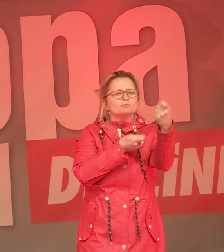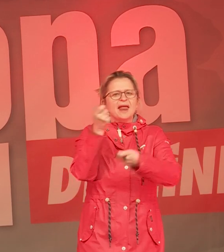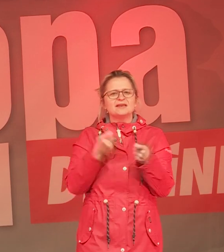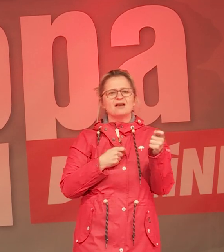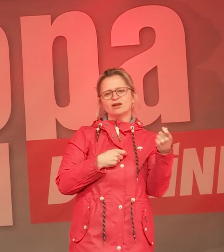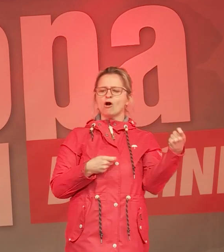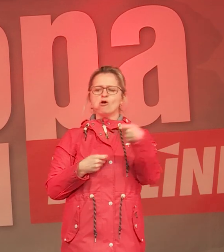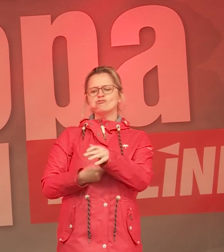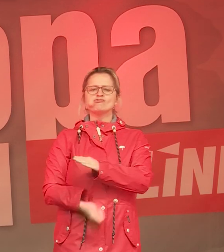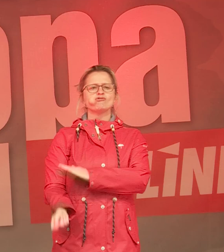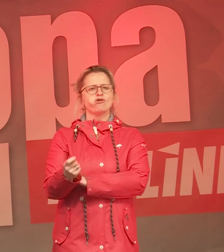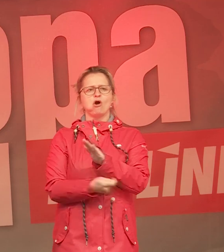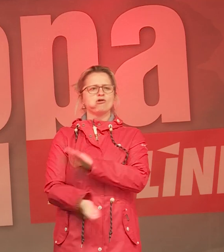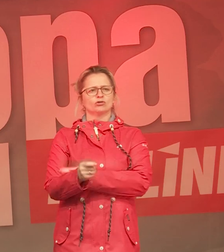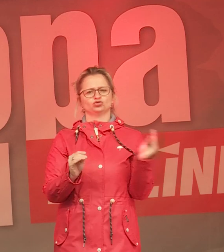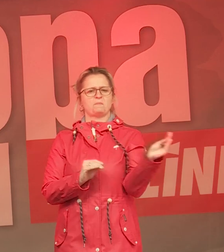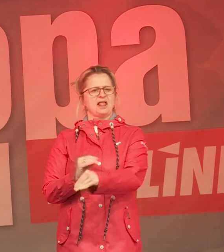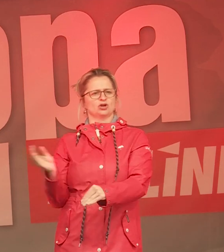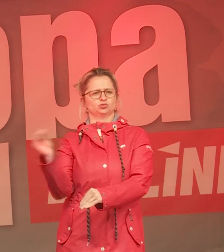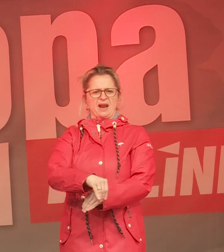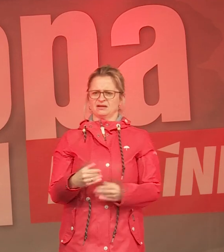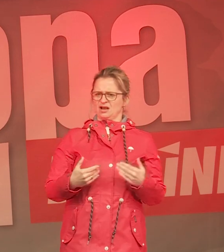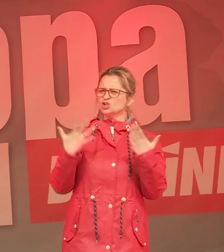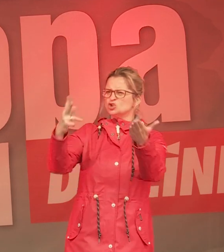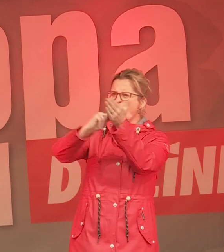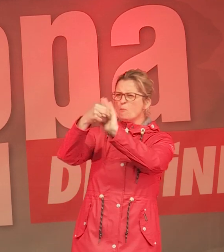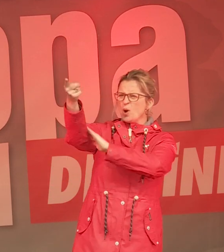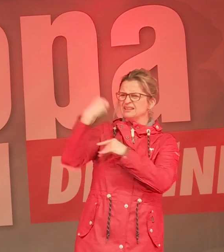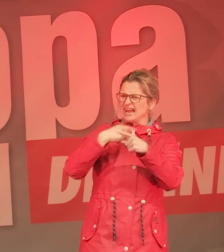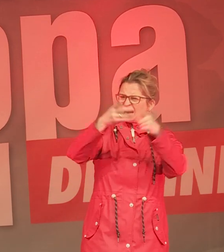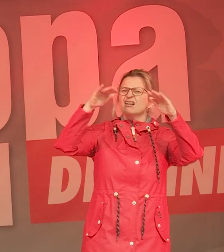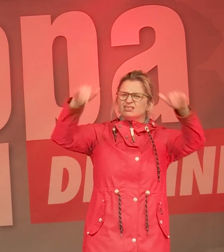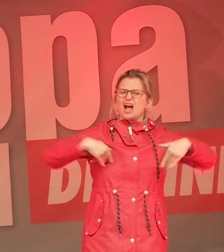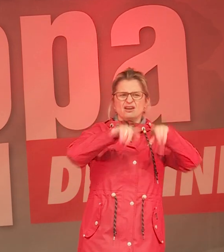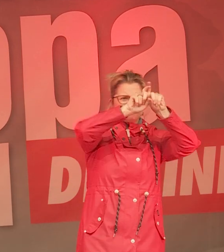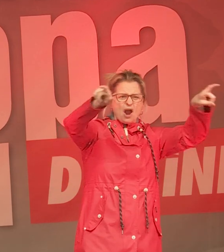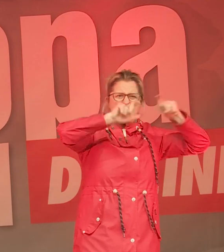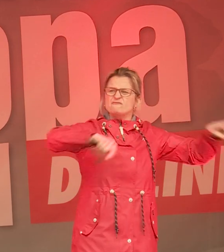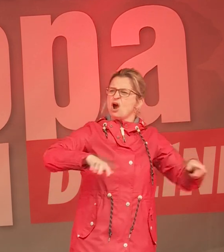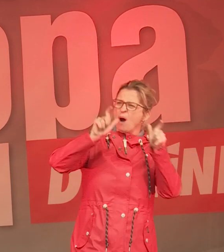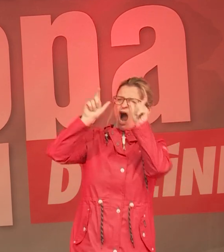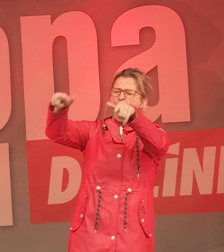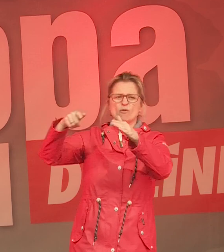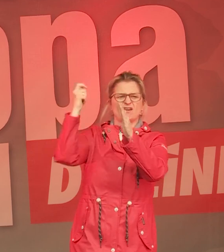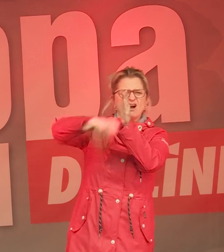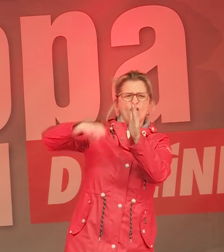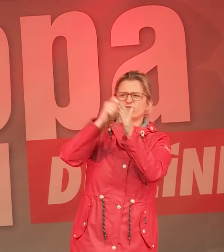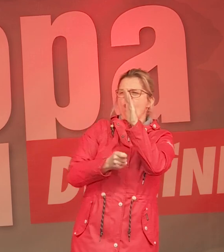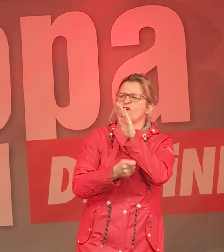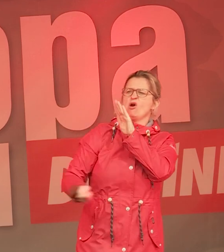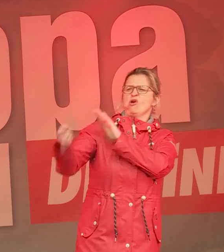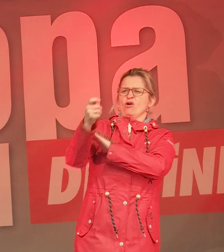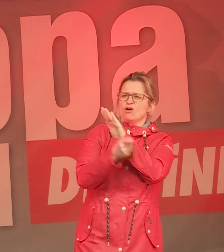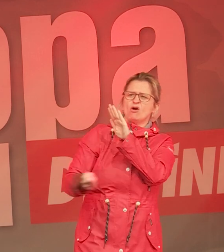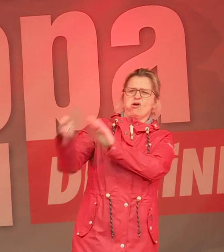auch das auf die Tagesordnung. Schluss mit dieser gekauften Politik in diesem Land. Wir brauchen endlich wieder Politik für die